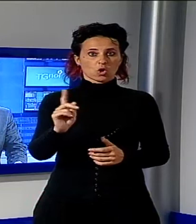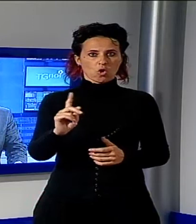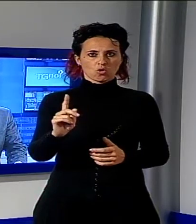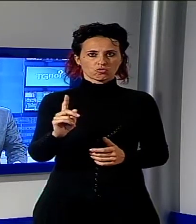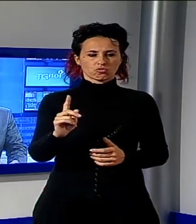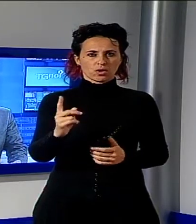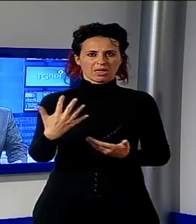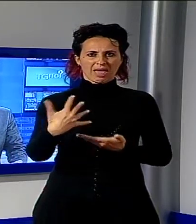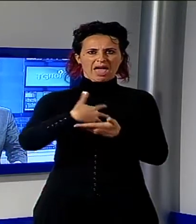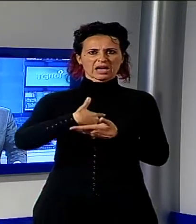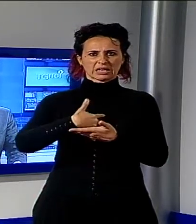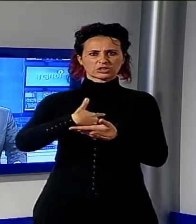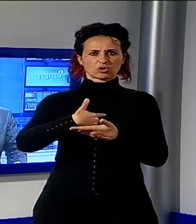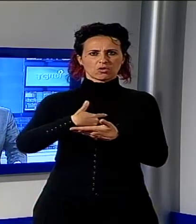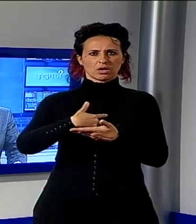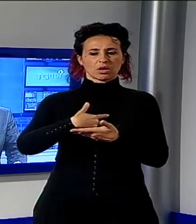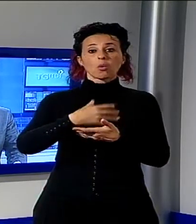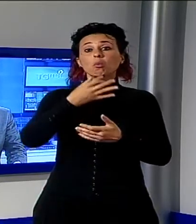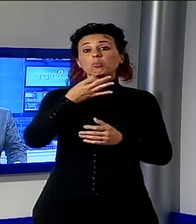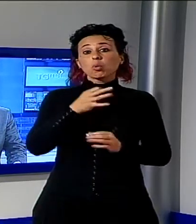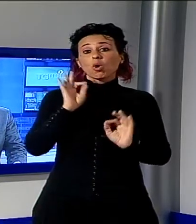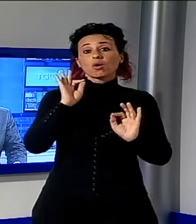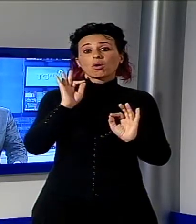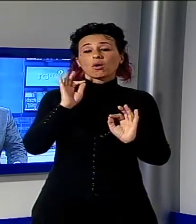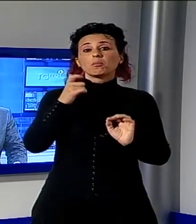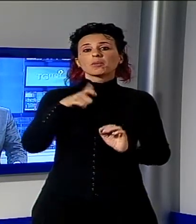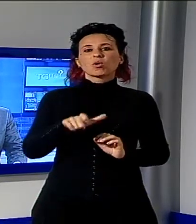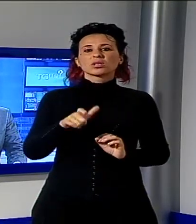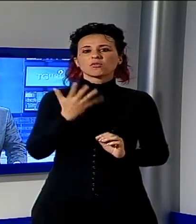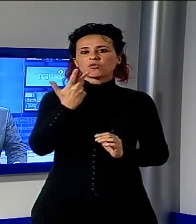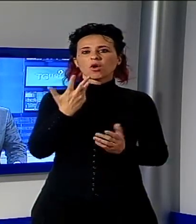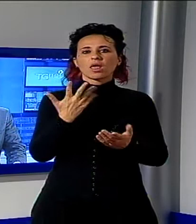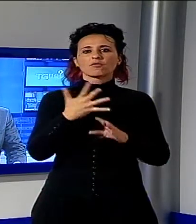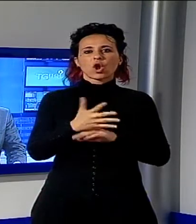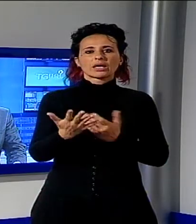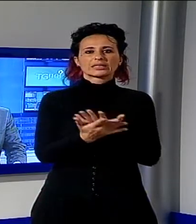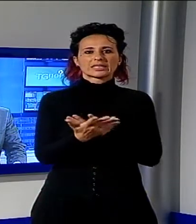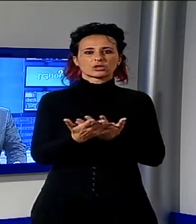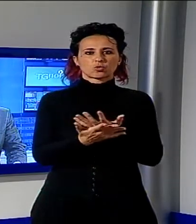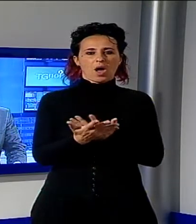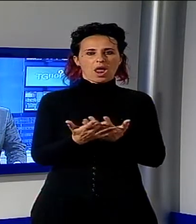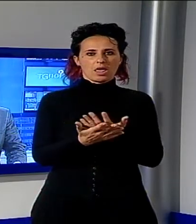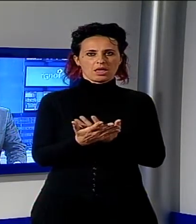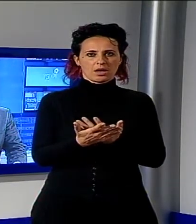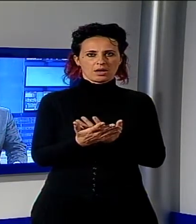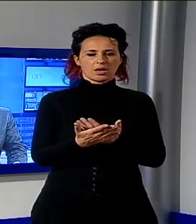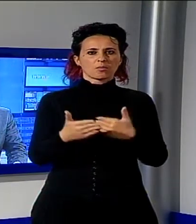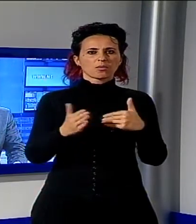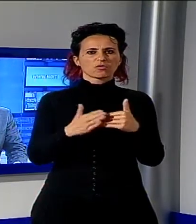sessuale. Il fatto sarebbe accaduto nei pressi di un locale pubblico a Viareggio. La vittima